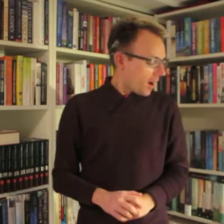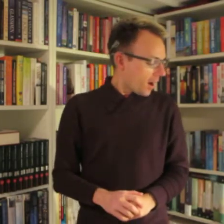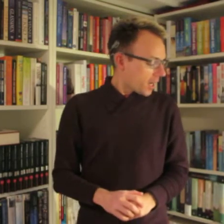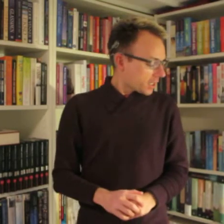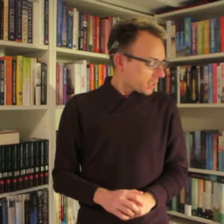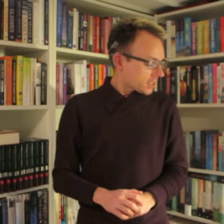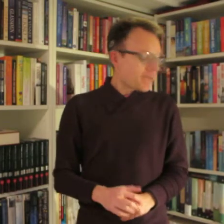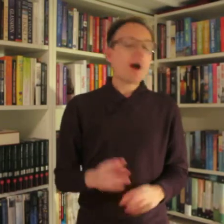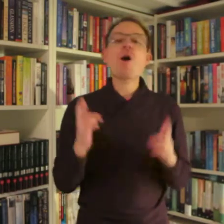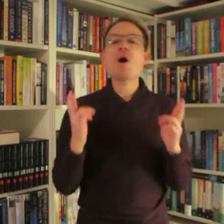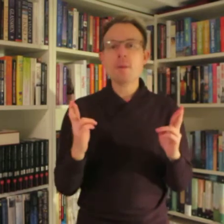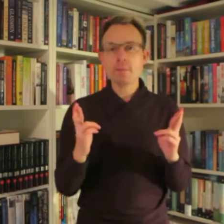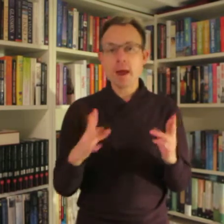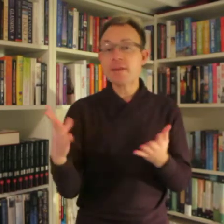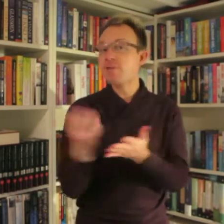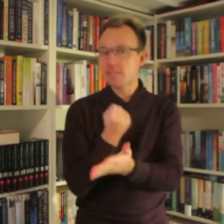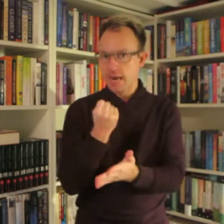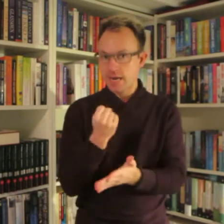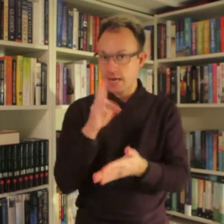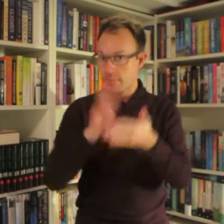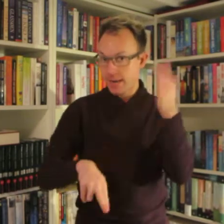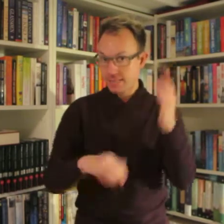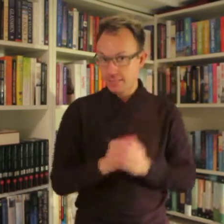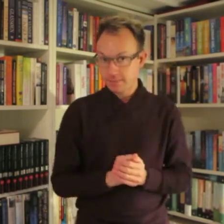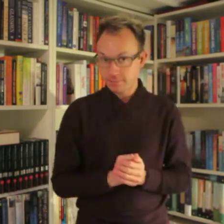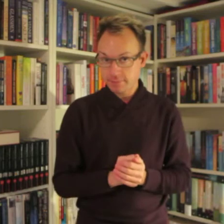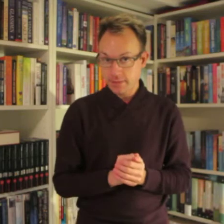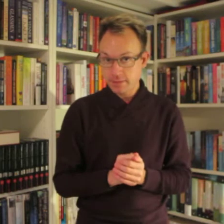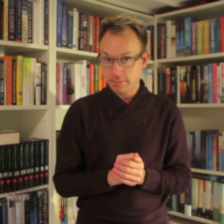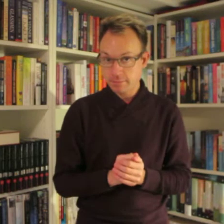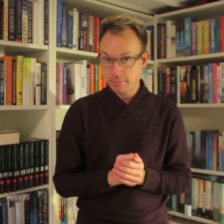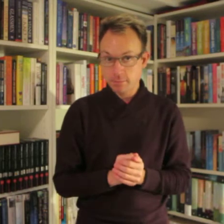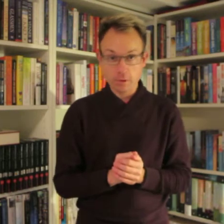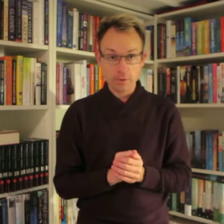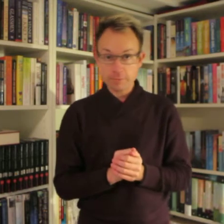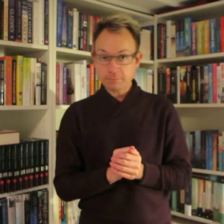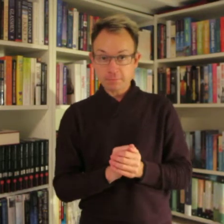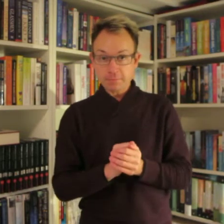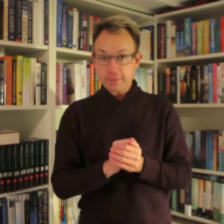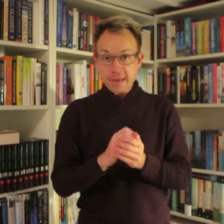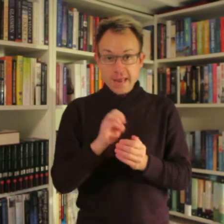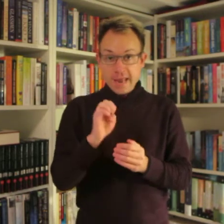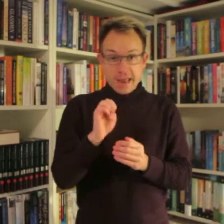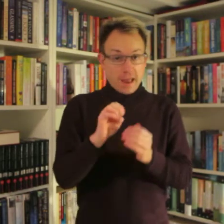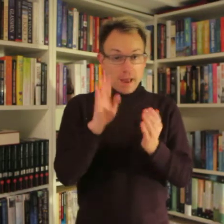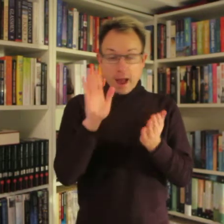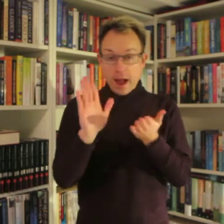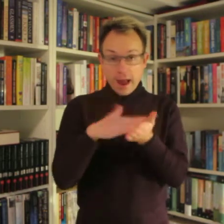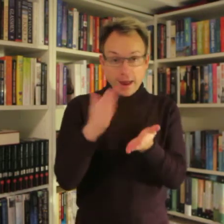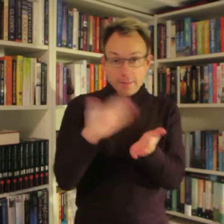Så jeg håber, at den fortæller en plads på iPad,